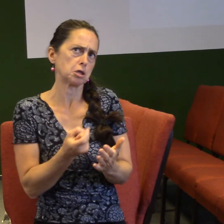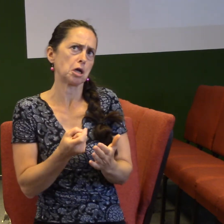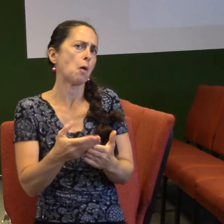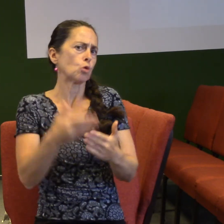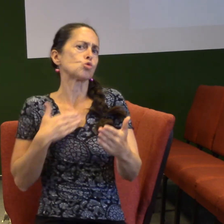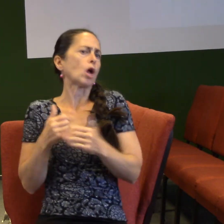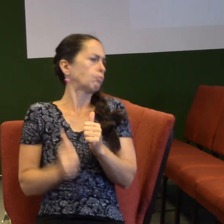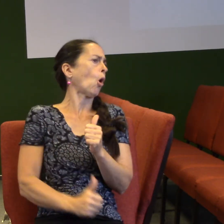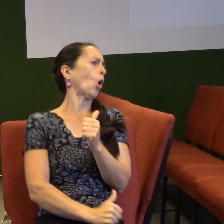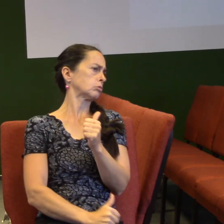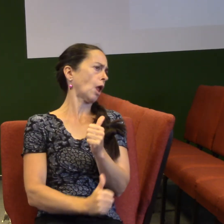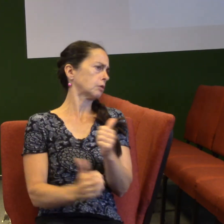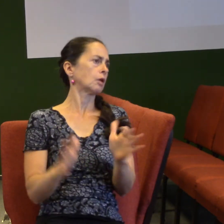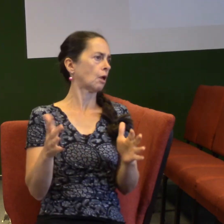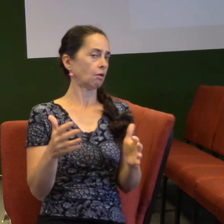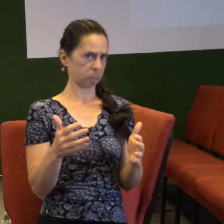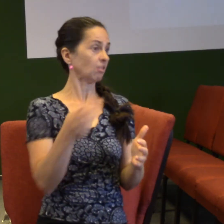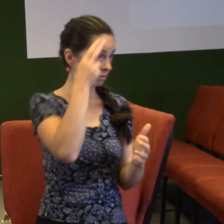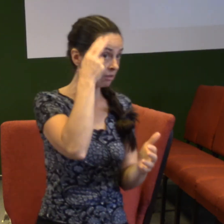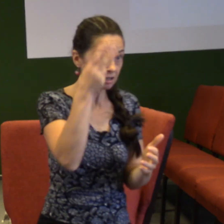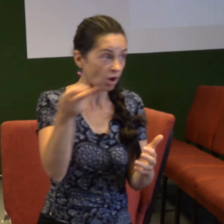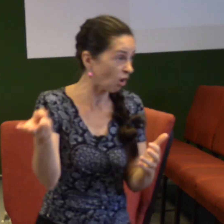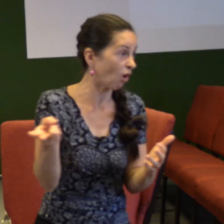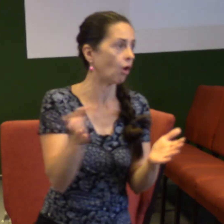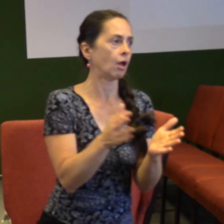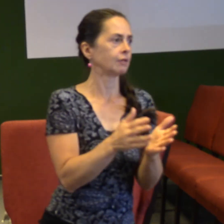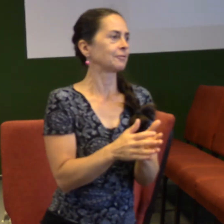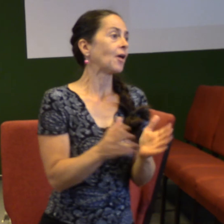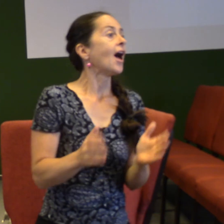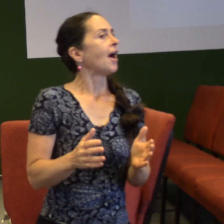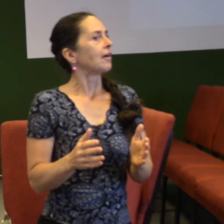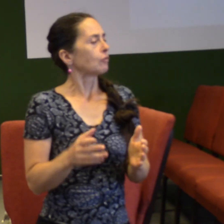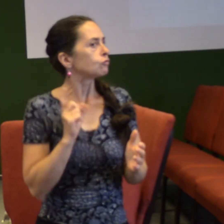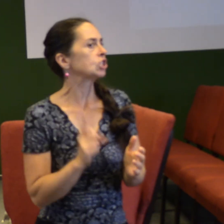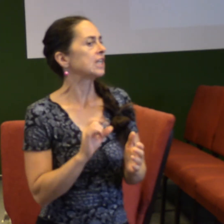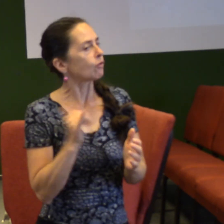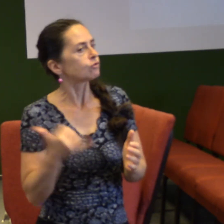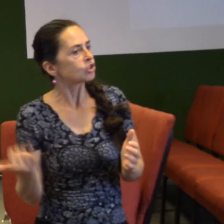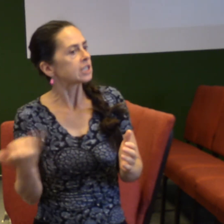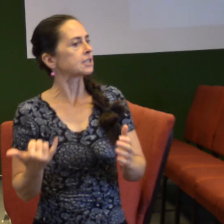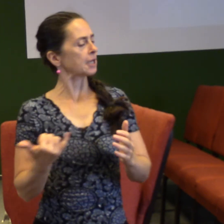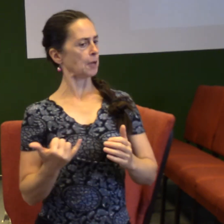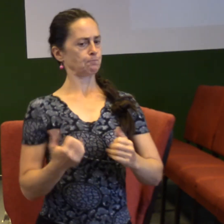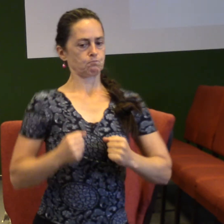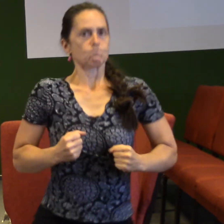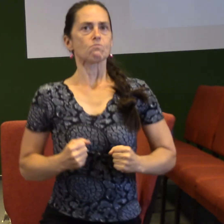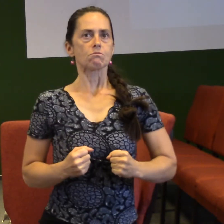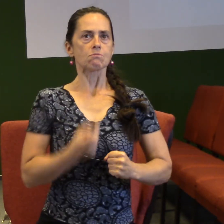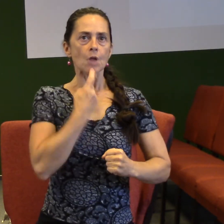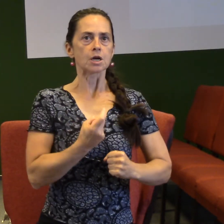Viděli jste někdy někdo takového? Většinou nastupují na tu závodní dráhu s tím, že chcou doběhnout do